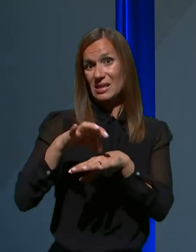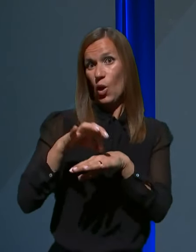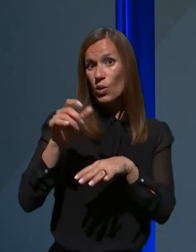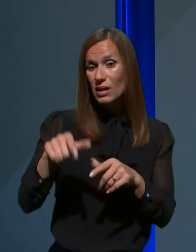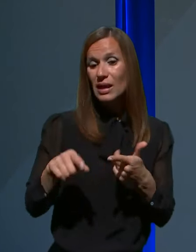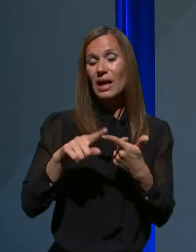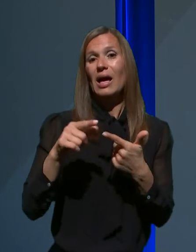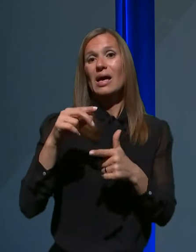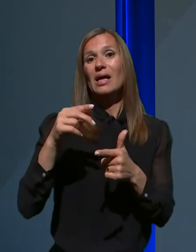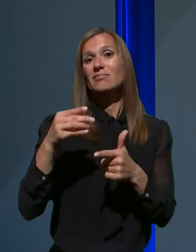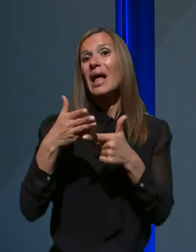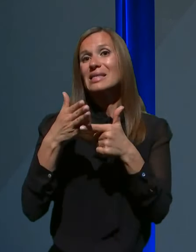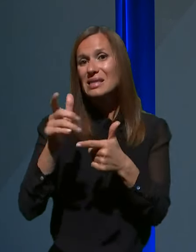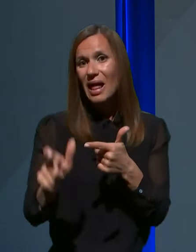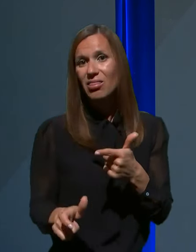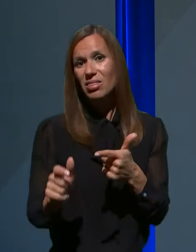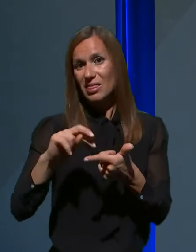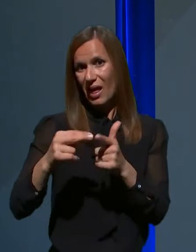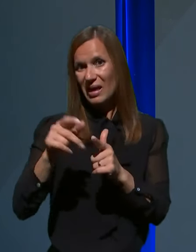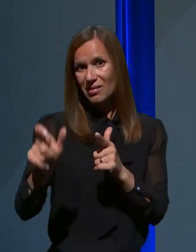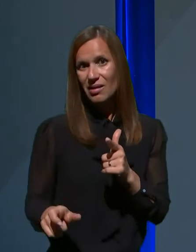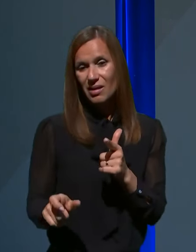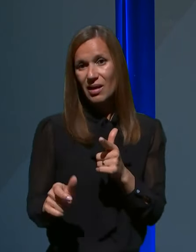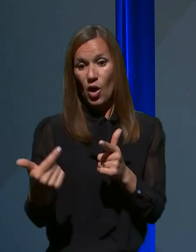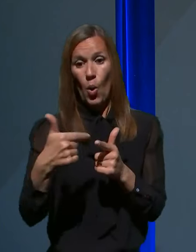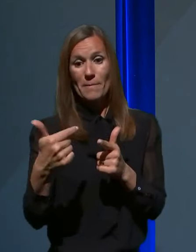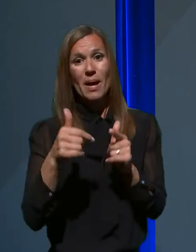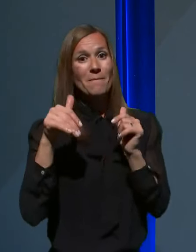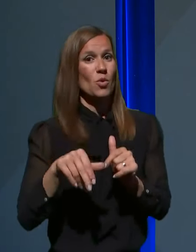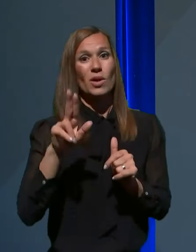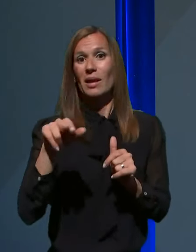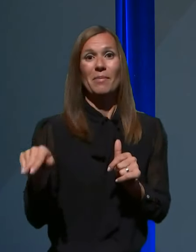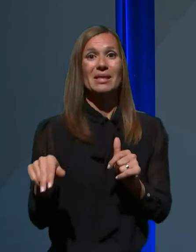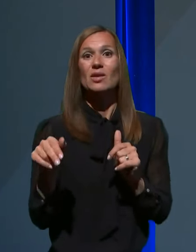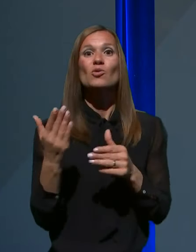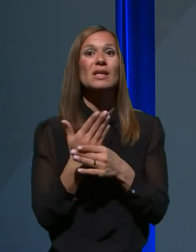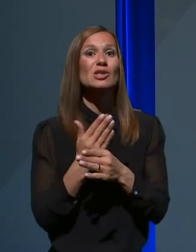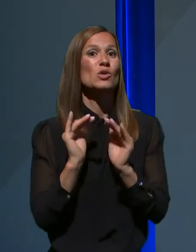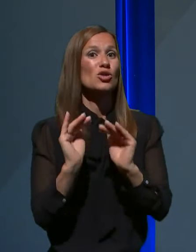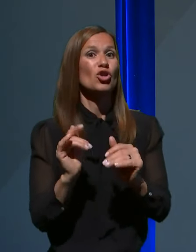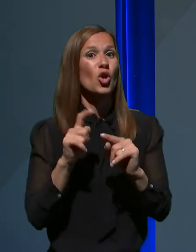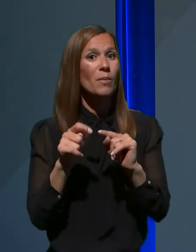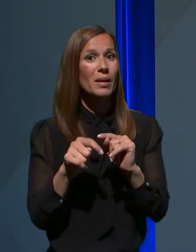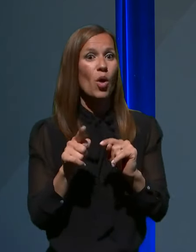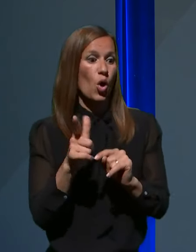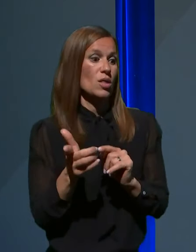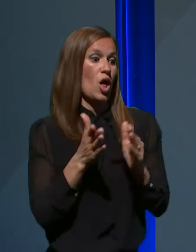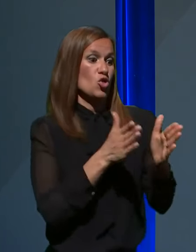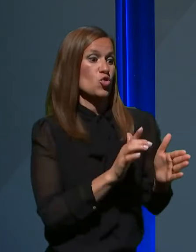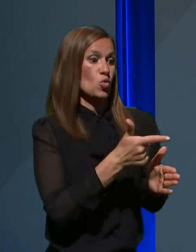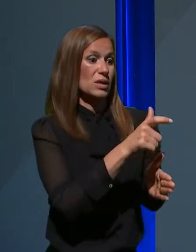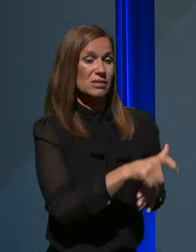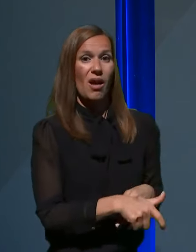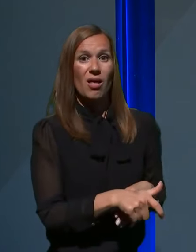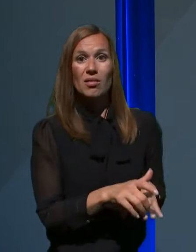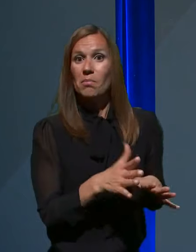tehnik oziroma asistent, ki ima lahko in mora imeti ustrezno zaščitno opremo. Na drugi strani pa seveda nimamo podobno, kot v